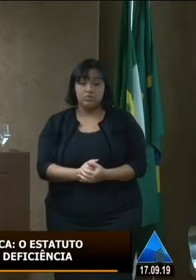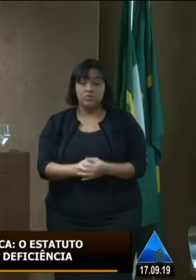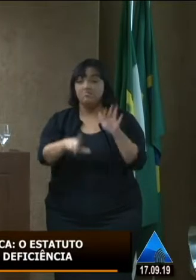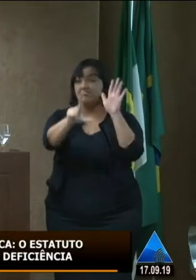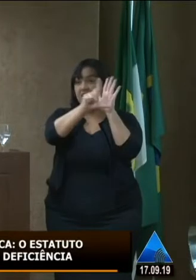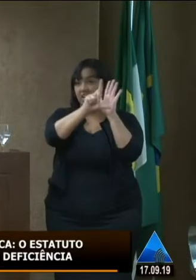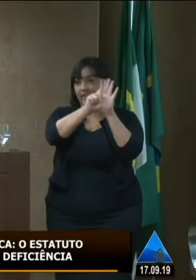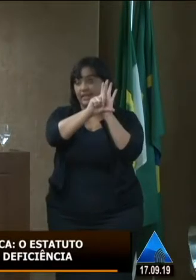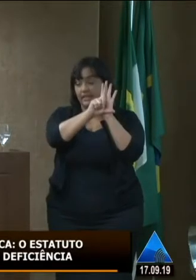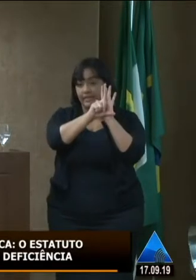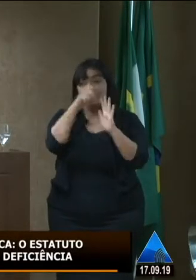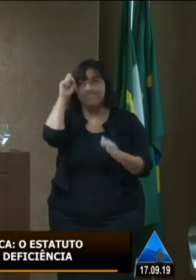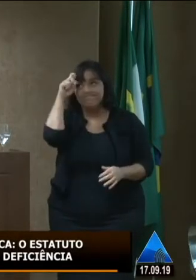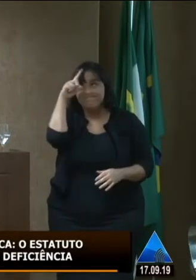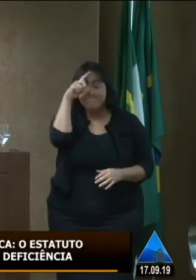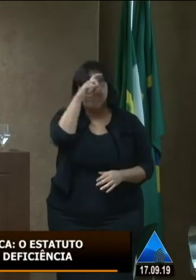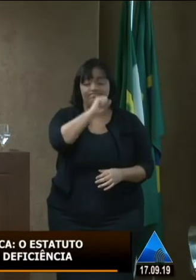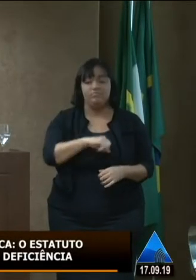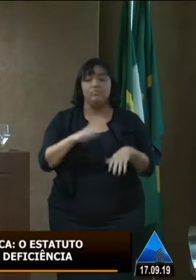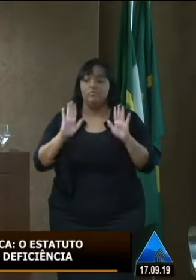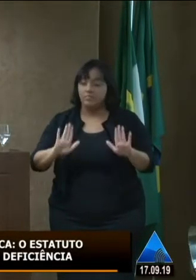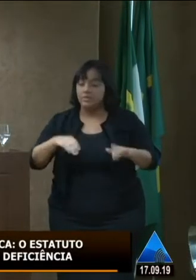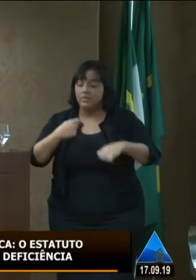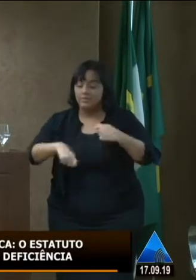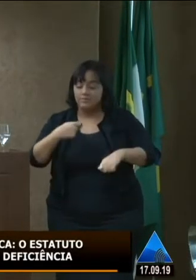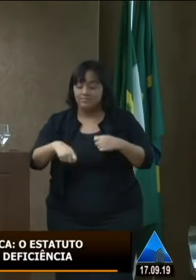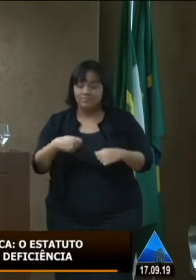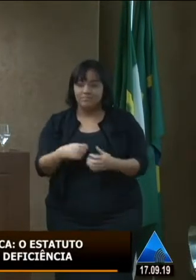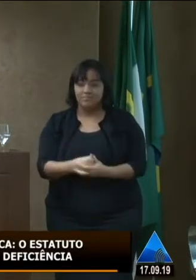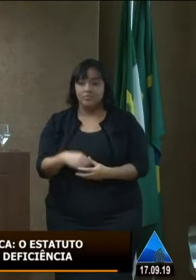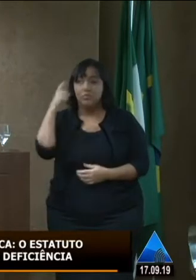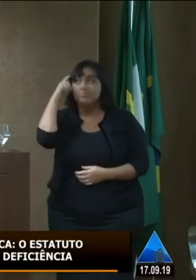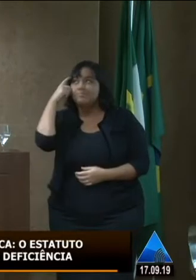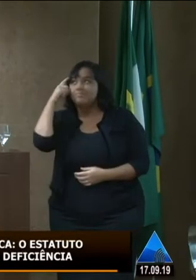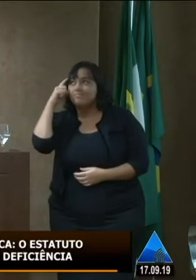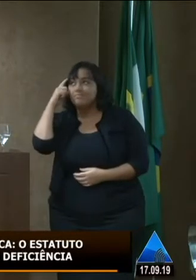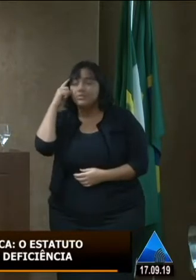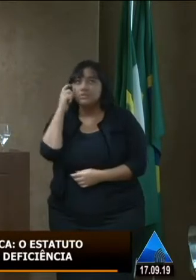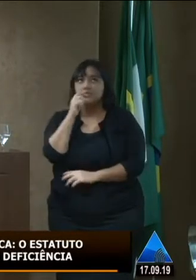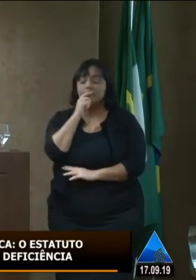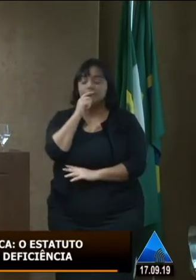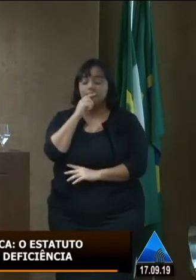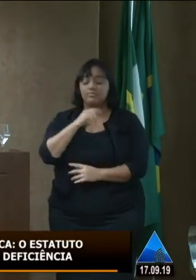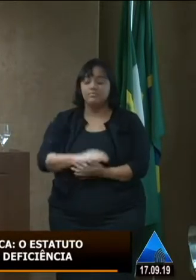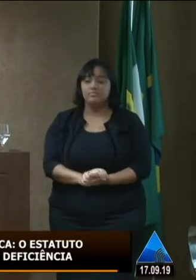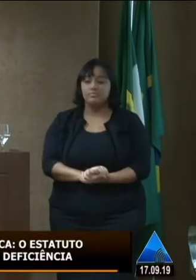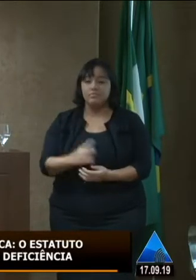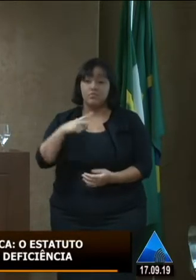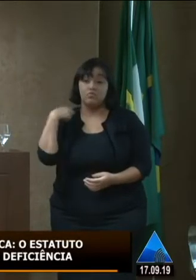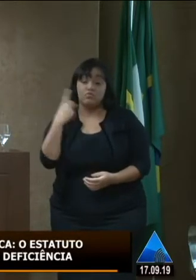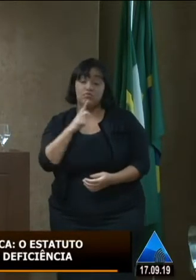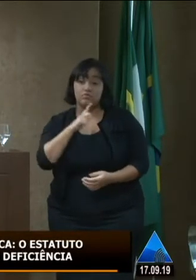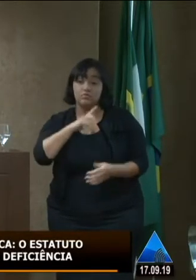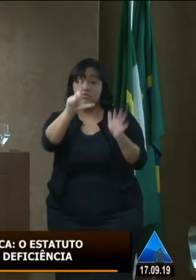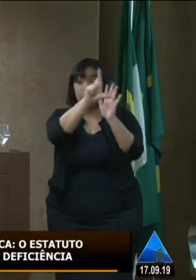brincadeira mas nós precisamos fazer também uma reflexão sobre isso nós temos leis